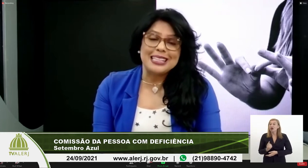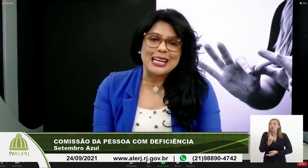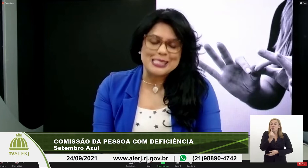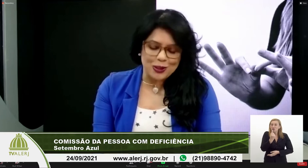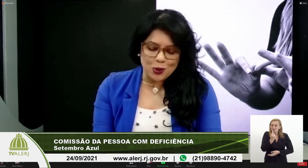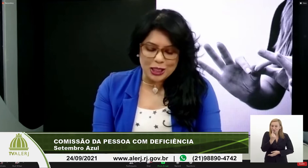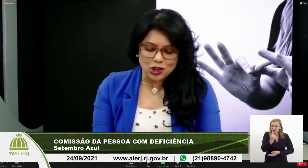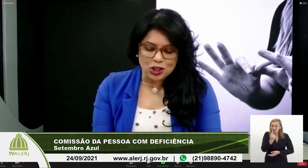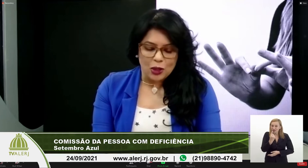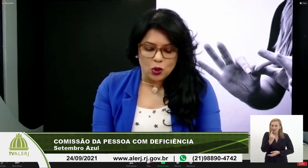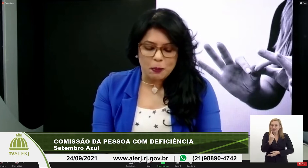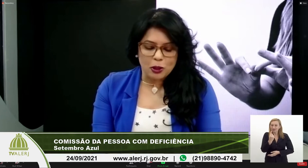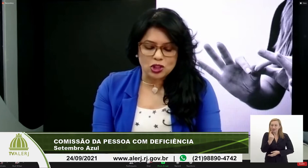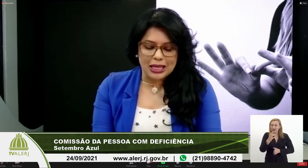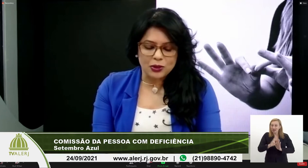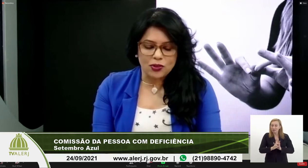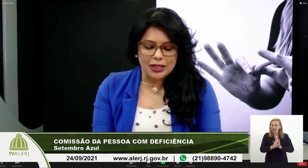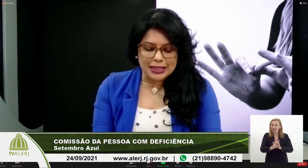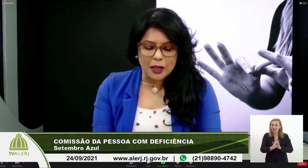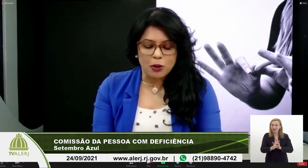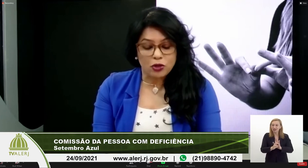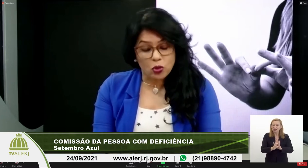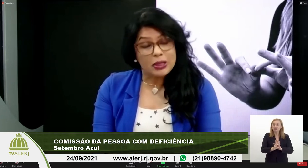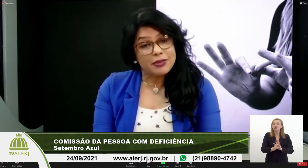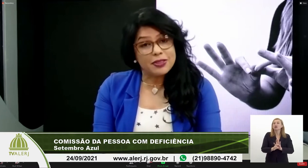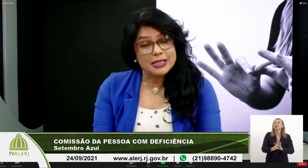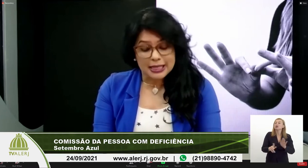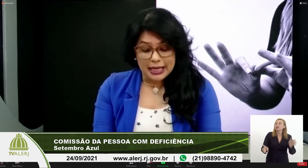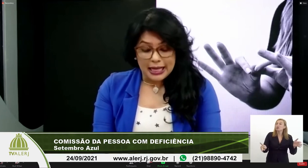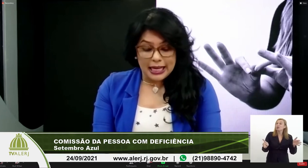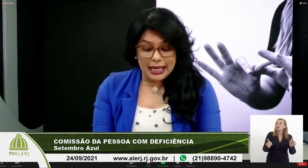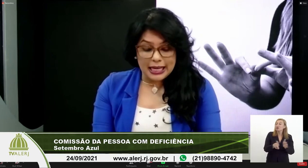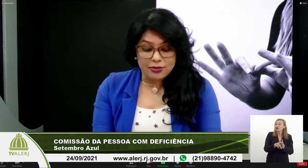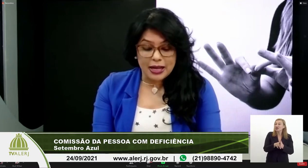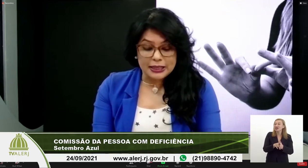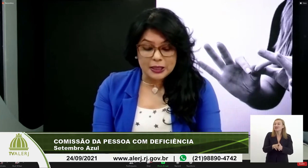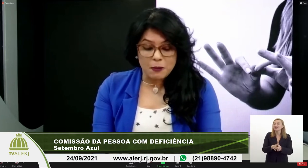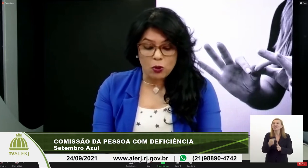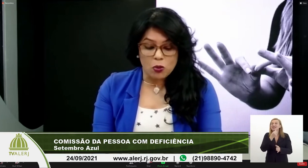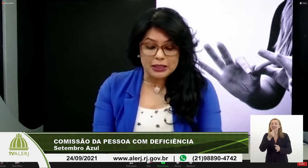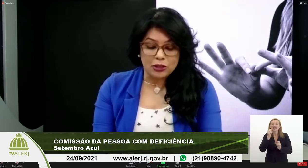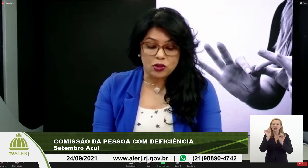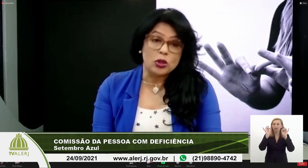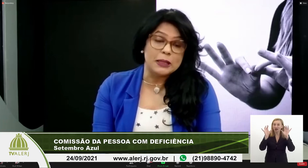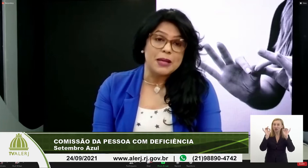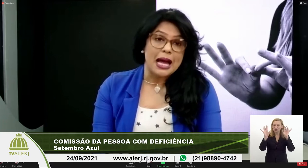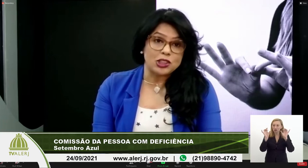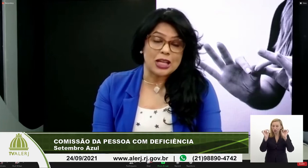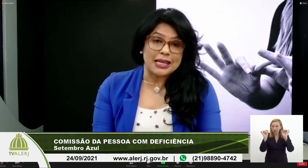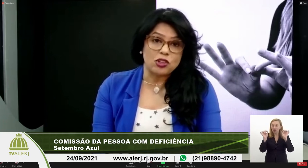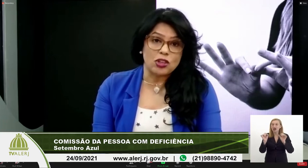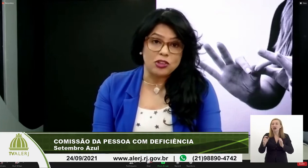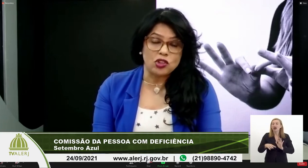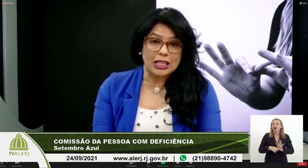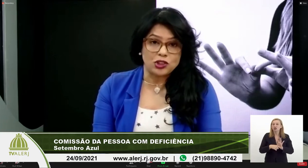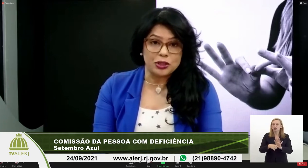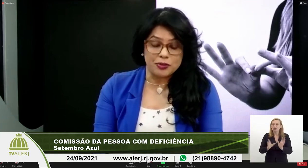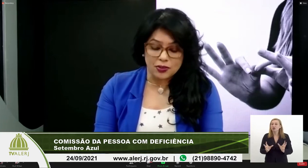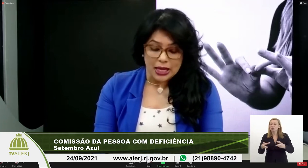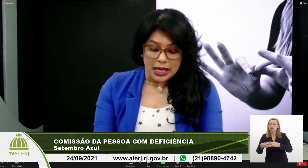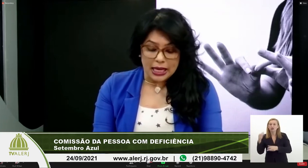das idealizadoras do projeto Setembro Azul, que visa levar, então, a comunidade surda às casas